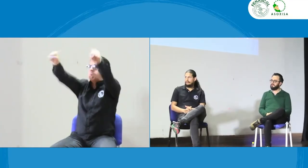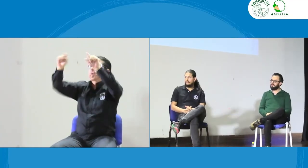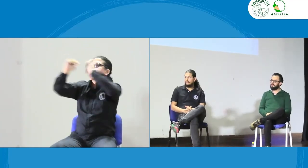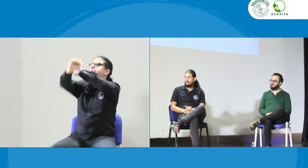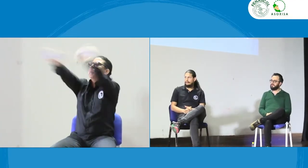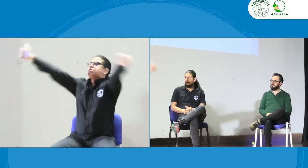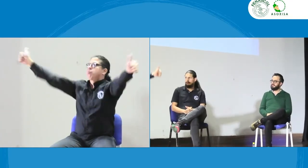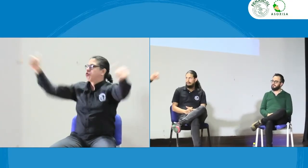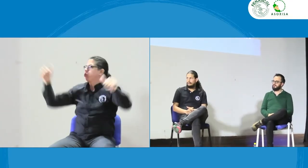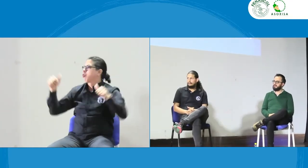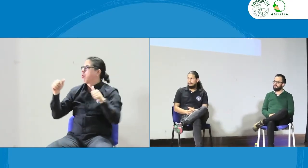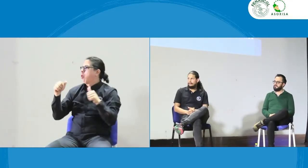sino que